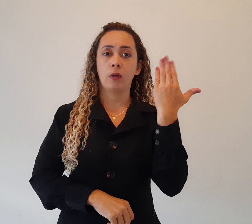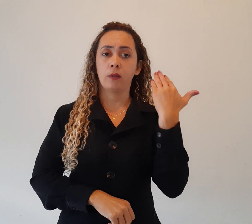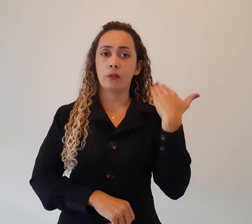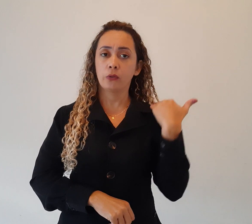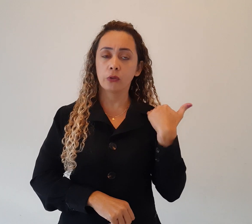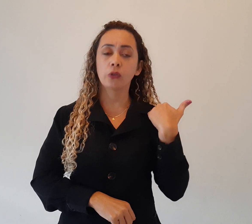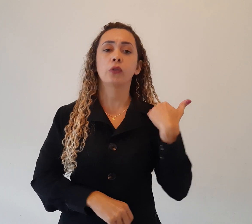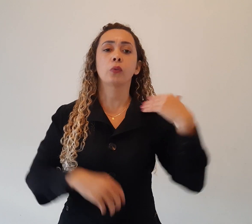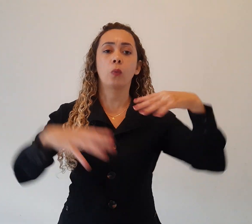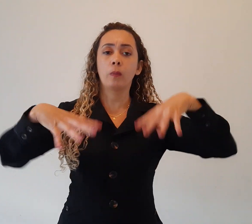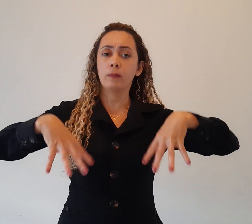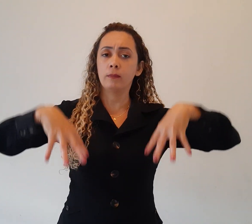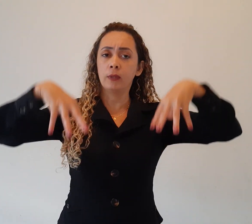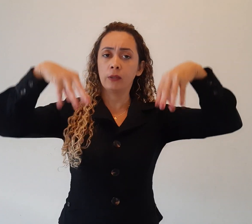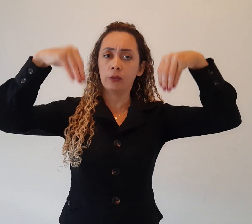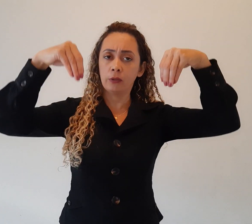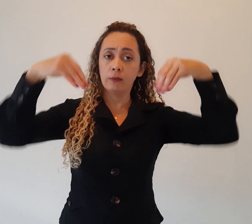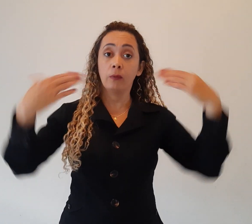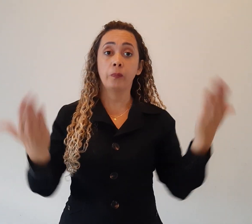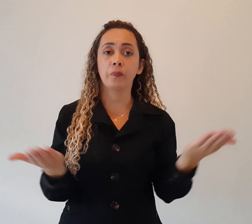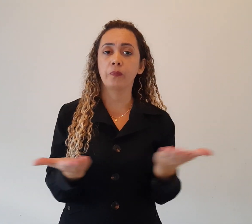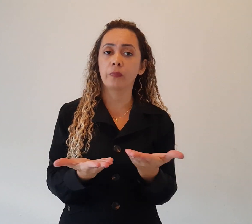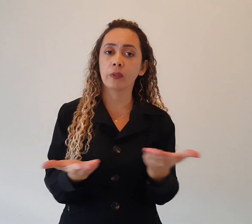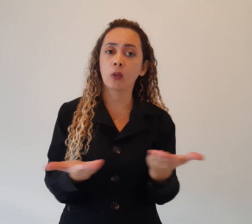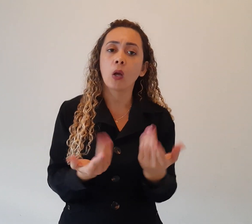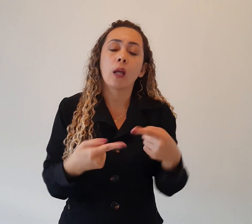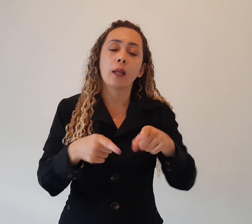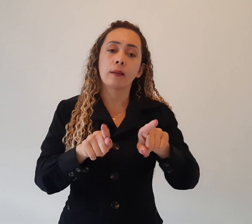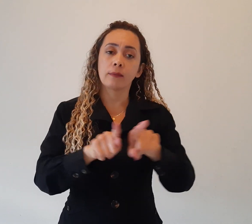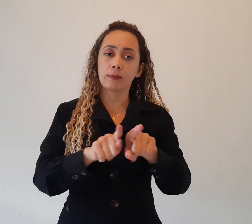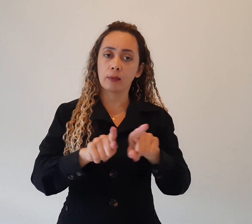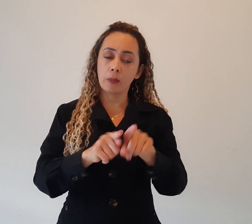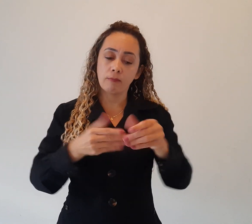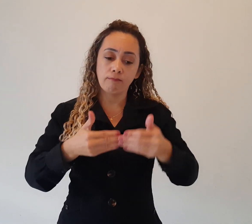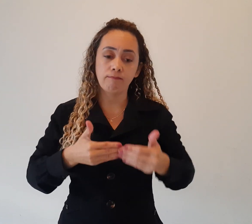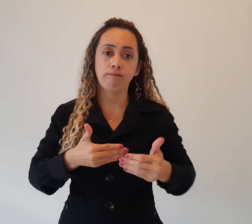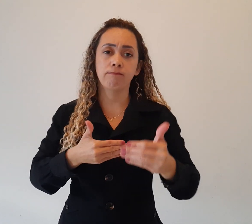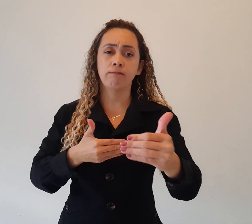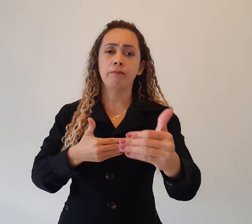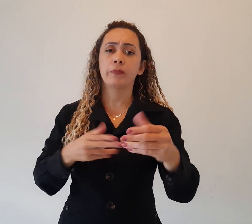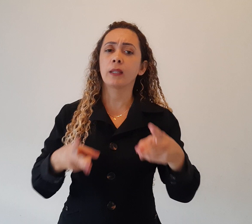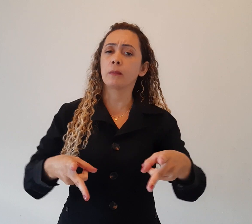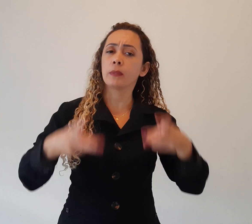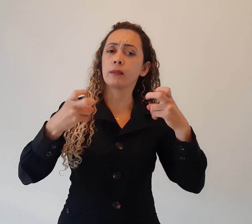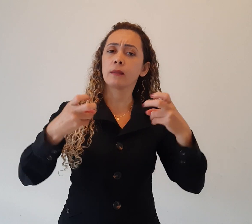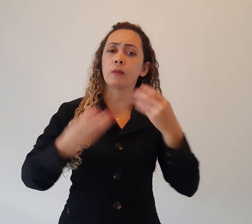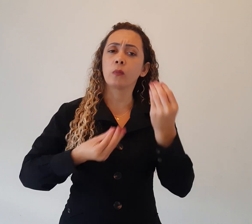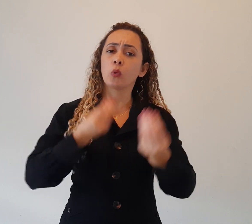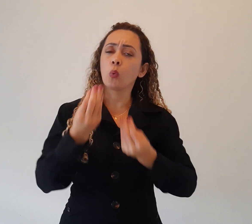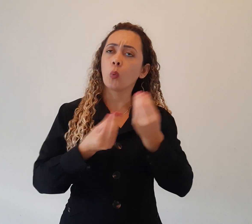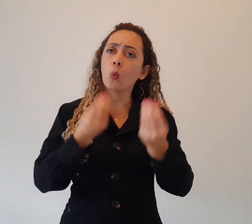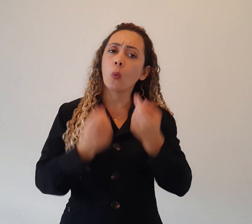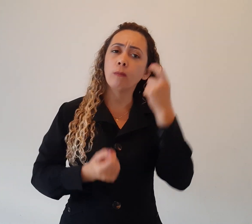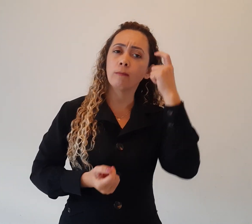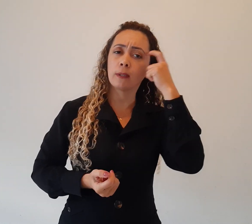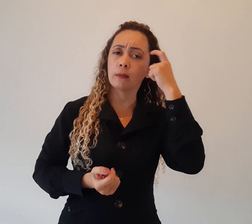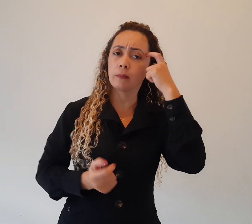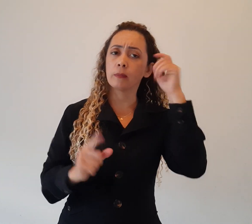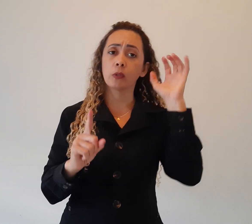medieval, moderno e contemporâneo. E ver como esse pensamento influenciou o